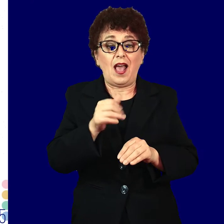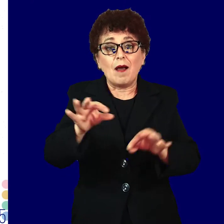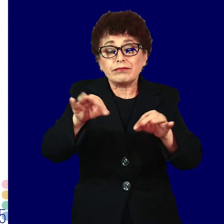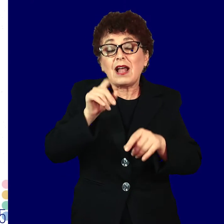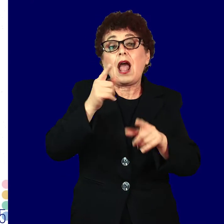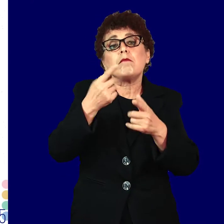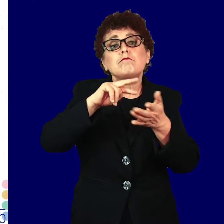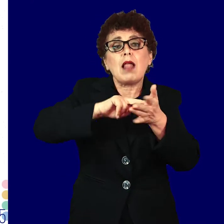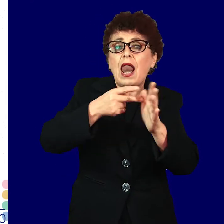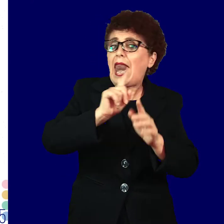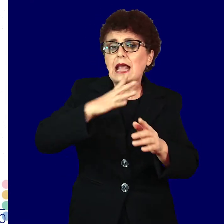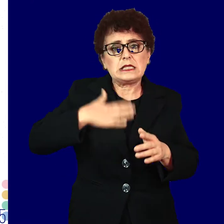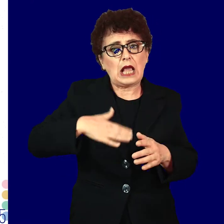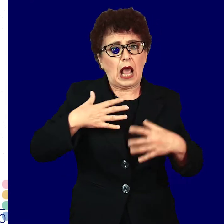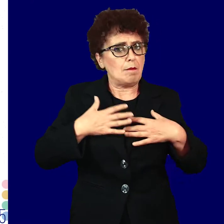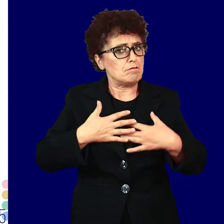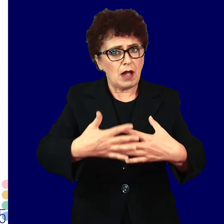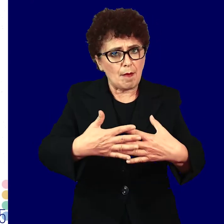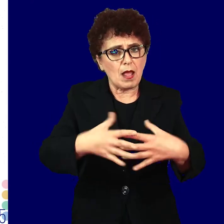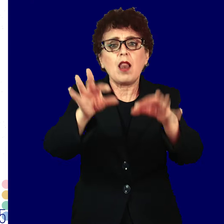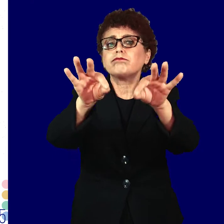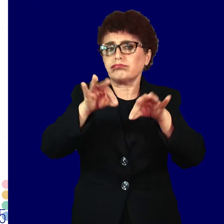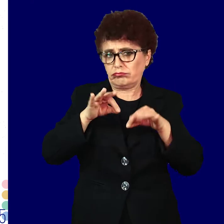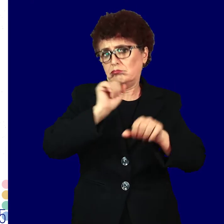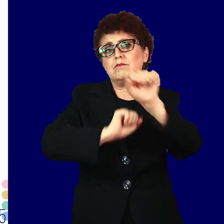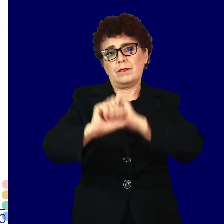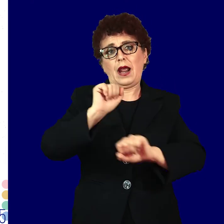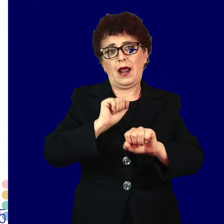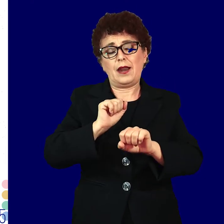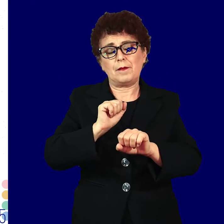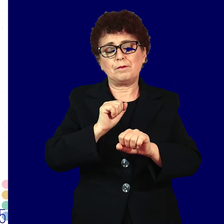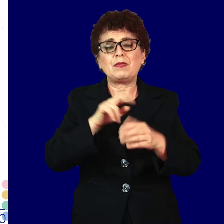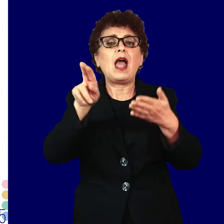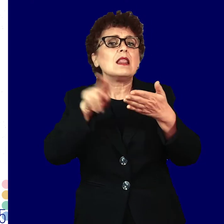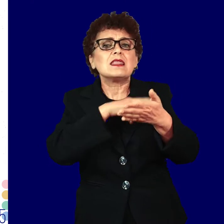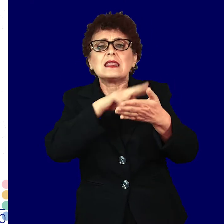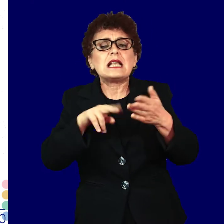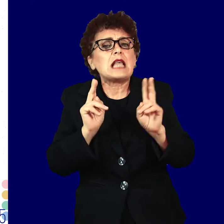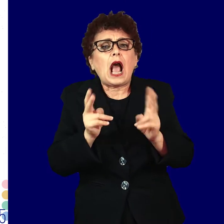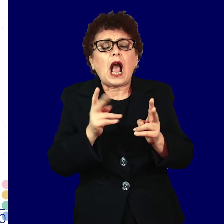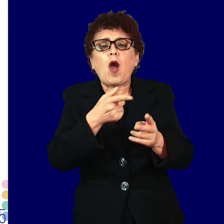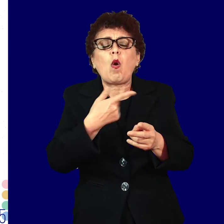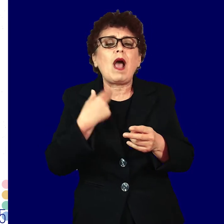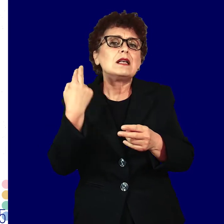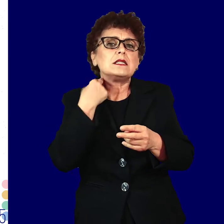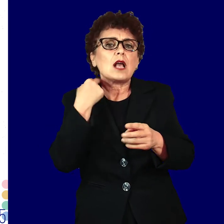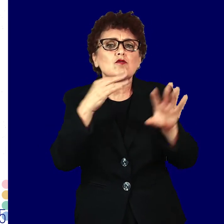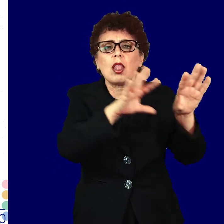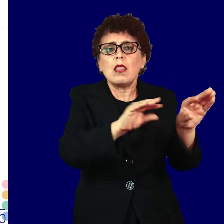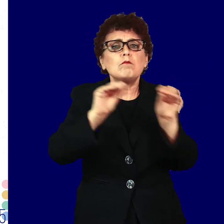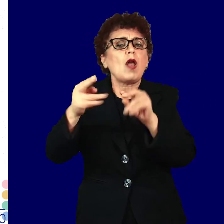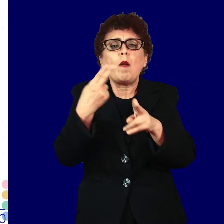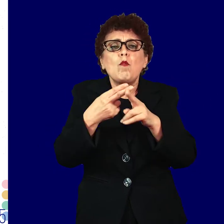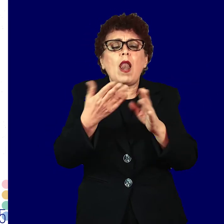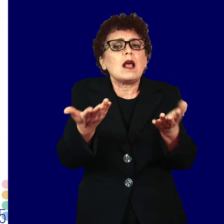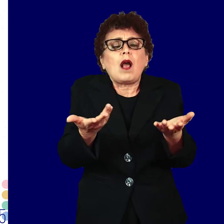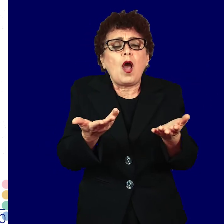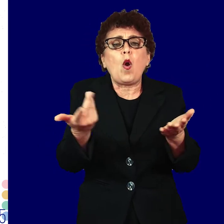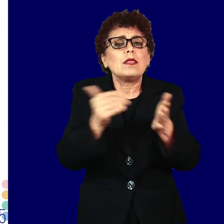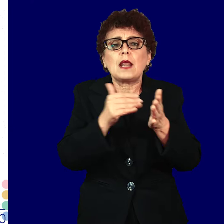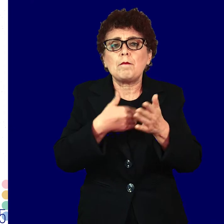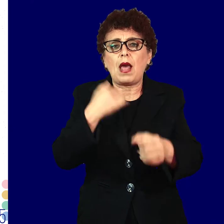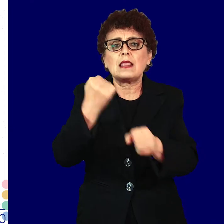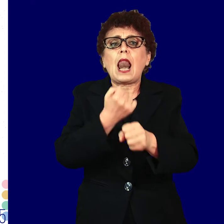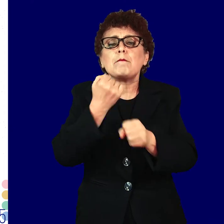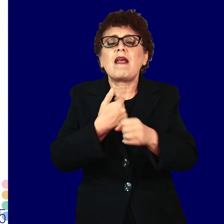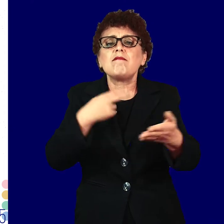и од непланирана бременност. Тестирање за сексуално пренослива инфекција Кога треба да